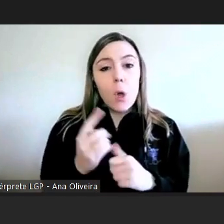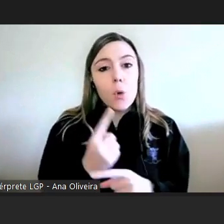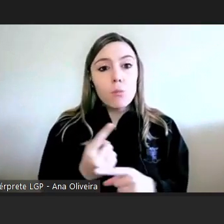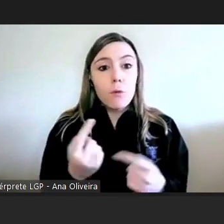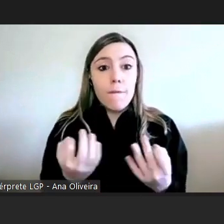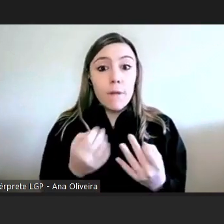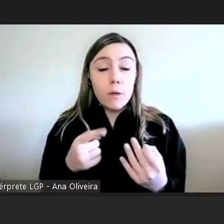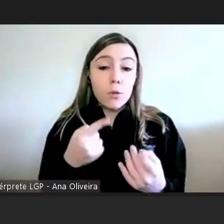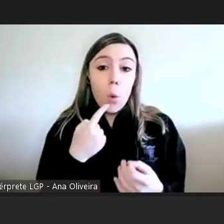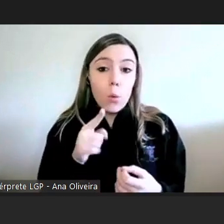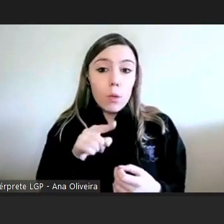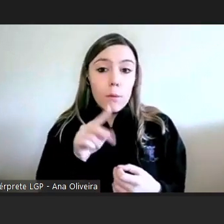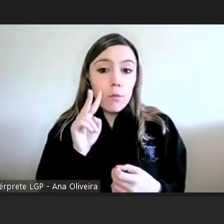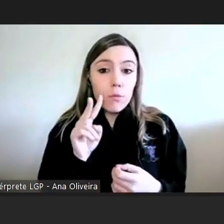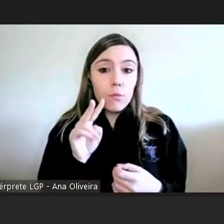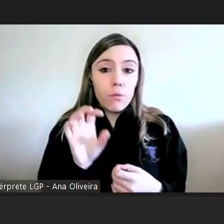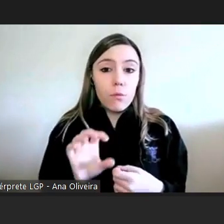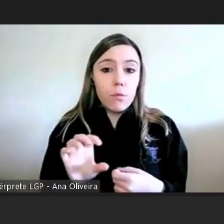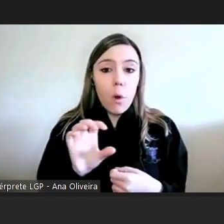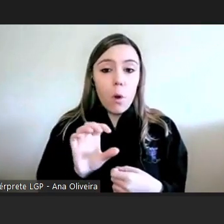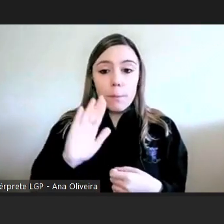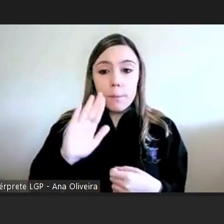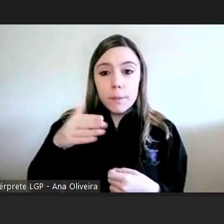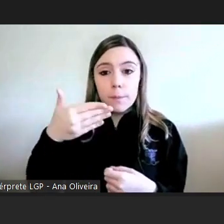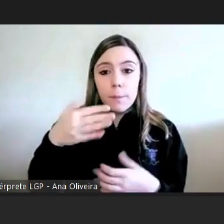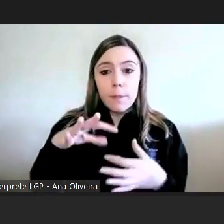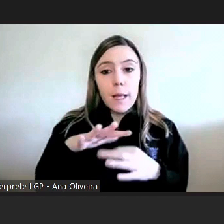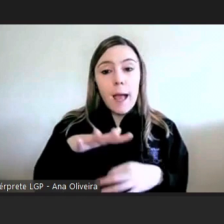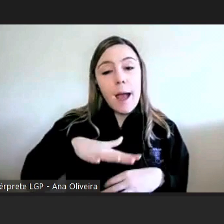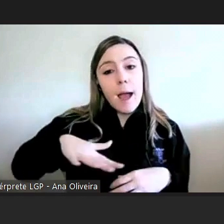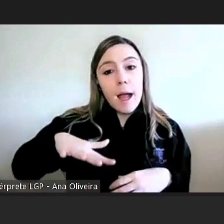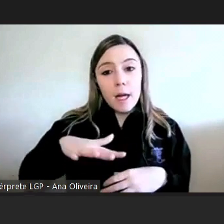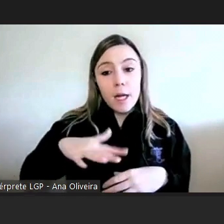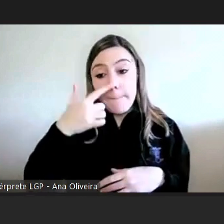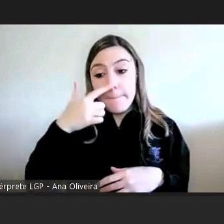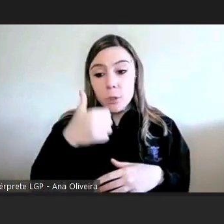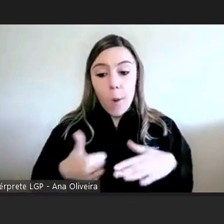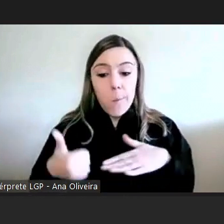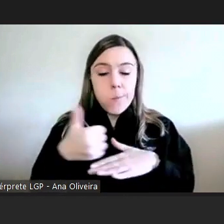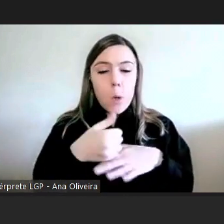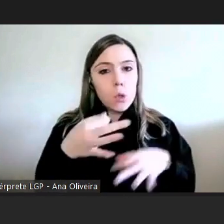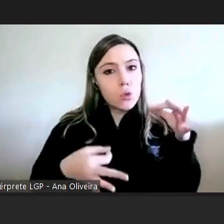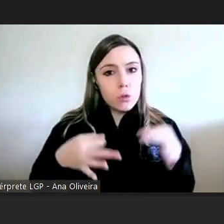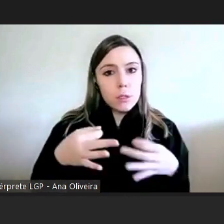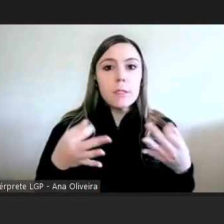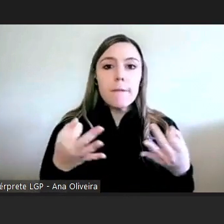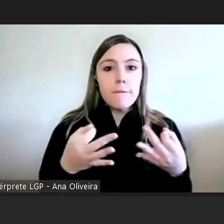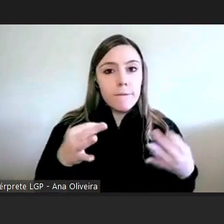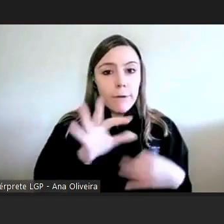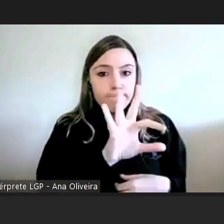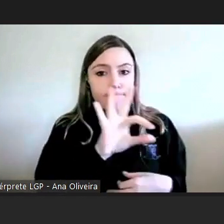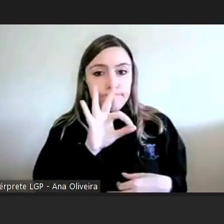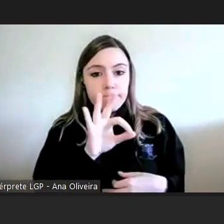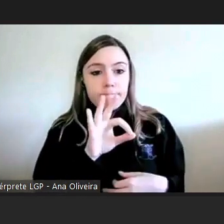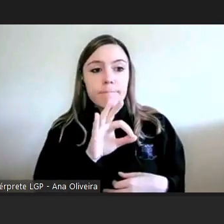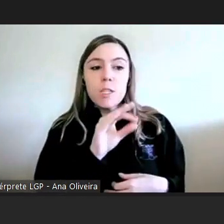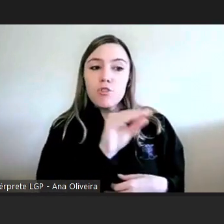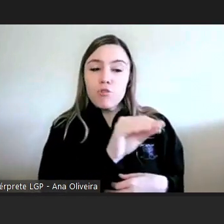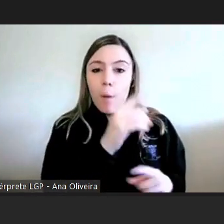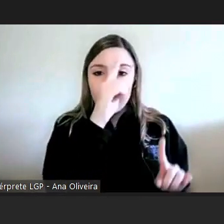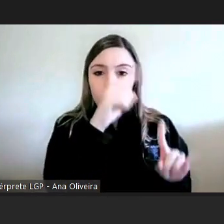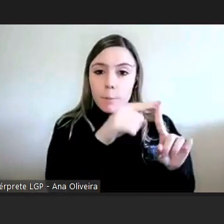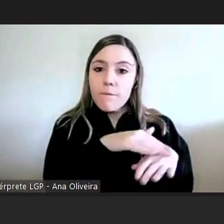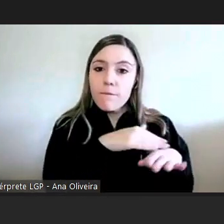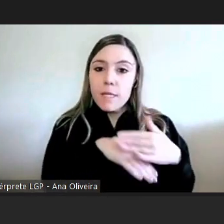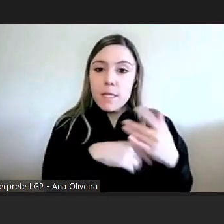vez vista e filtrada sobretudo nas áreas em que o Provedor de Justiça é especialmente convocado para atuar como estas